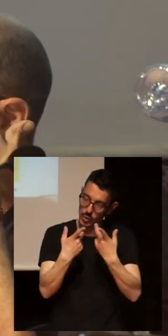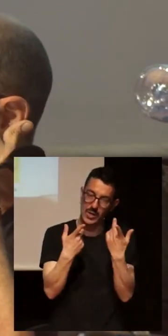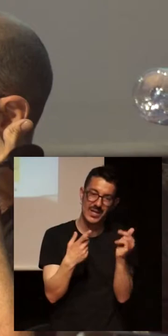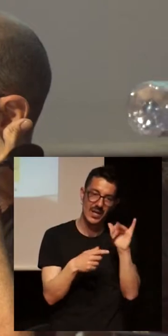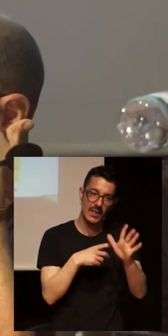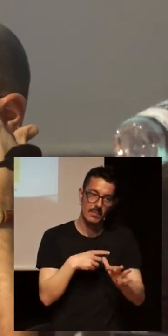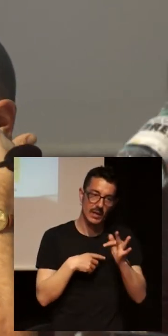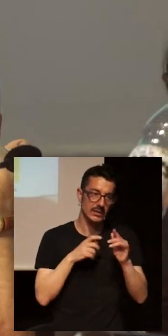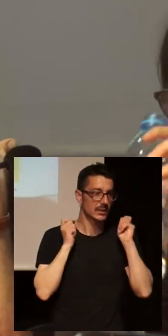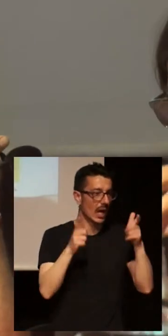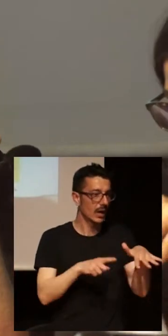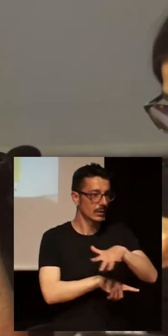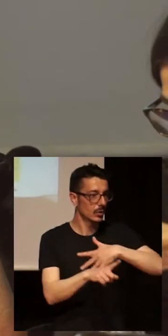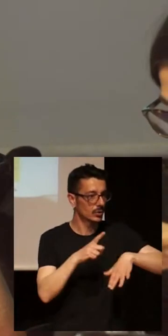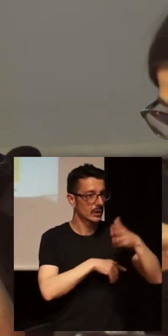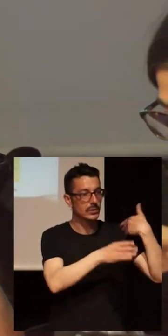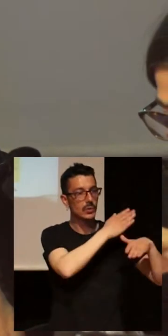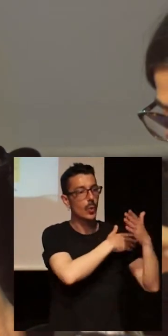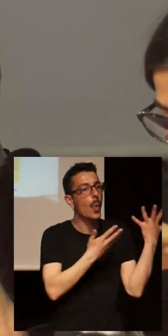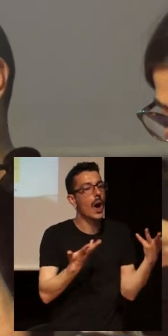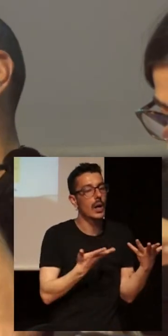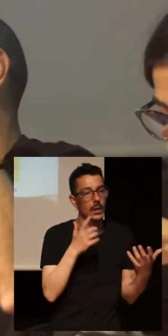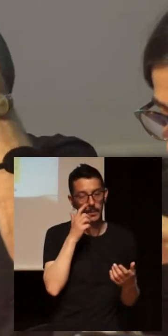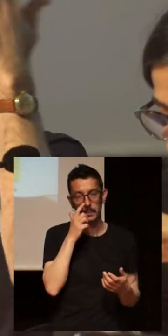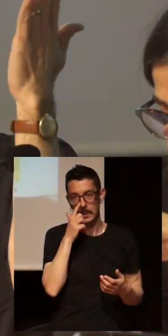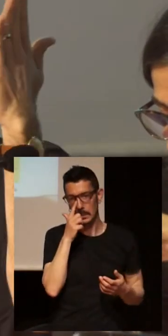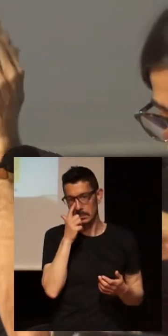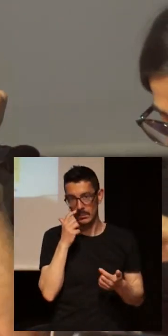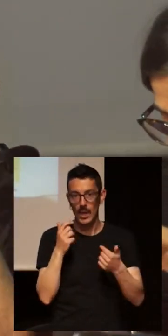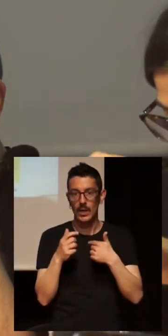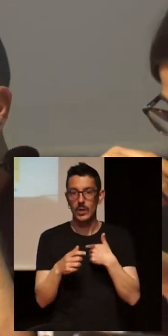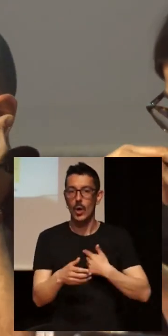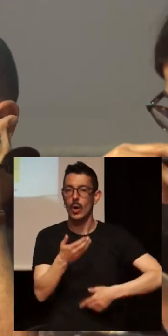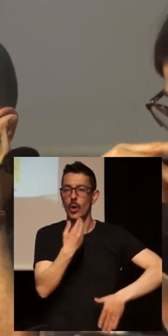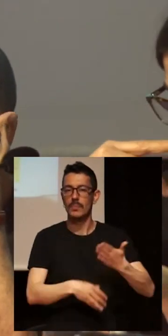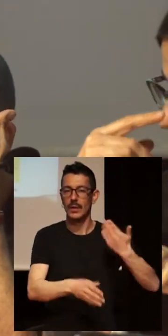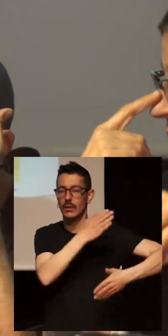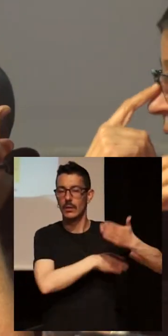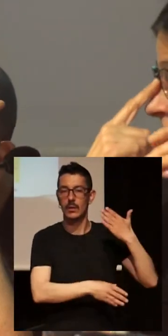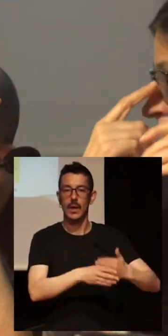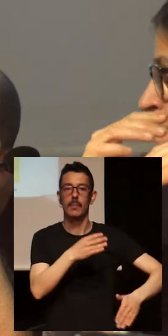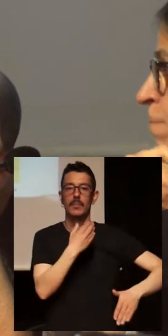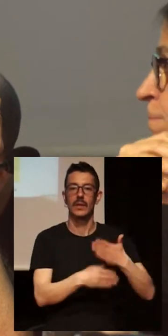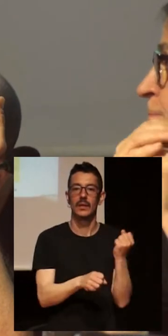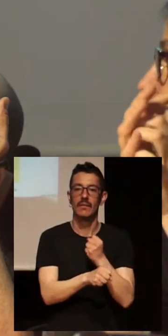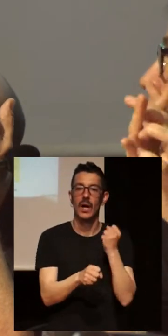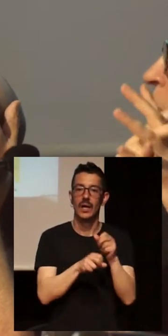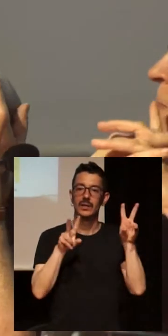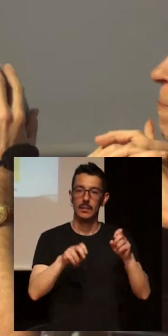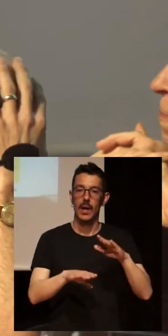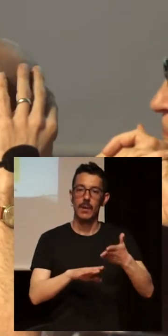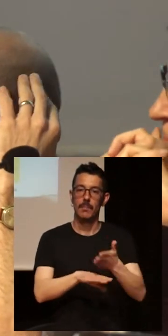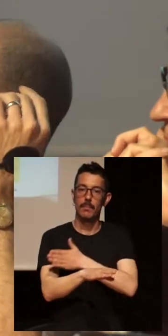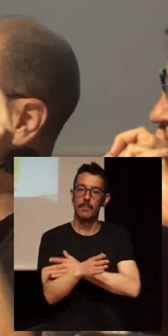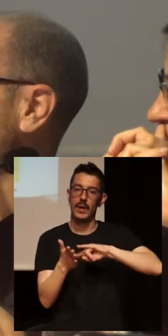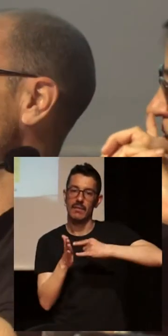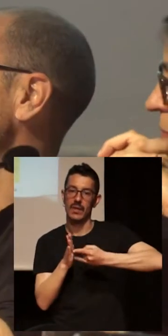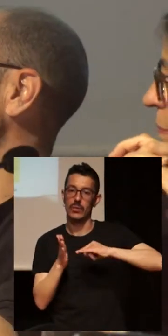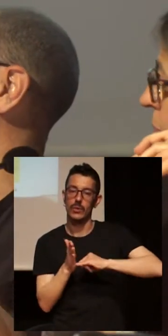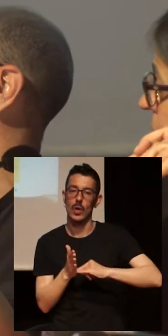encontrábamos. Yo empiezo a trabajar el tema de la prevención sexual del VIH con jóvenes en el 96, Pero estamos hablando de una